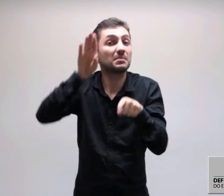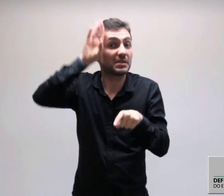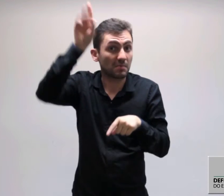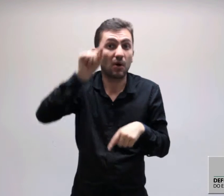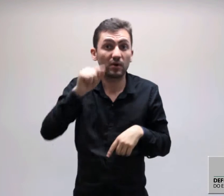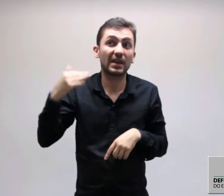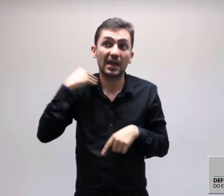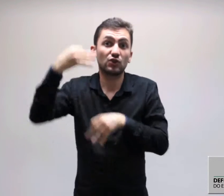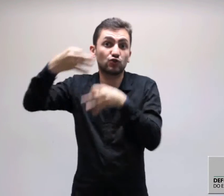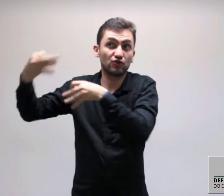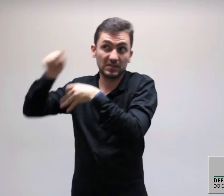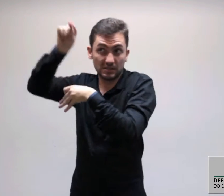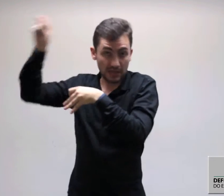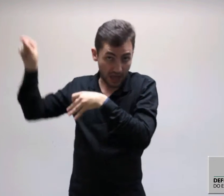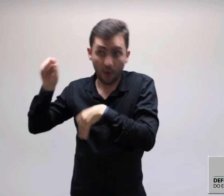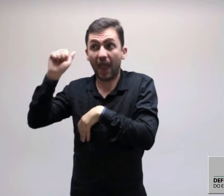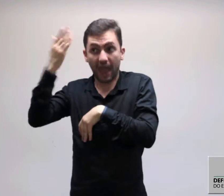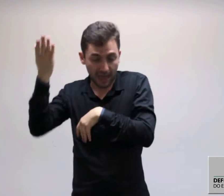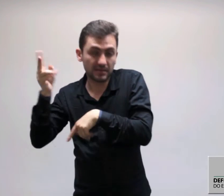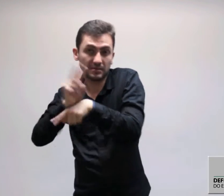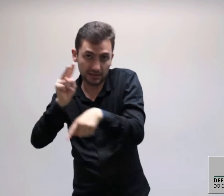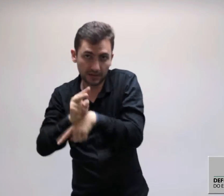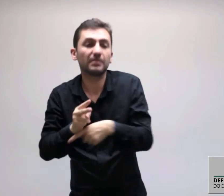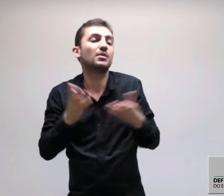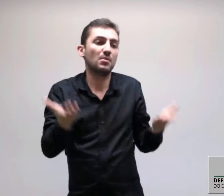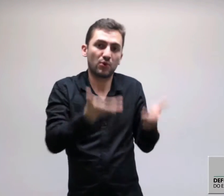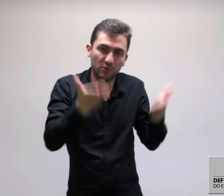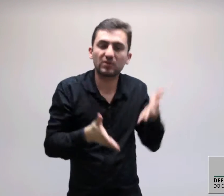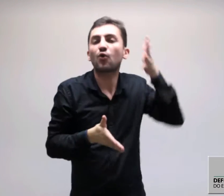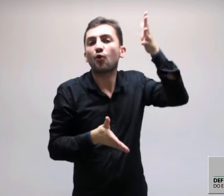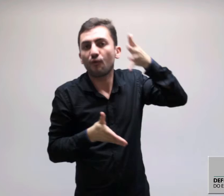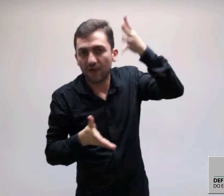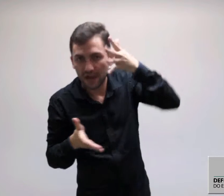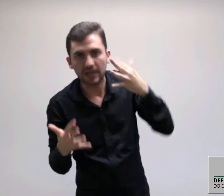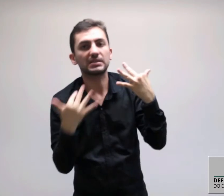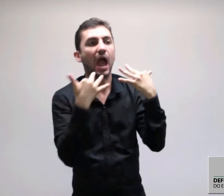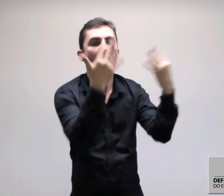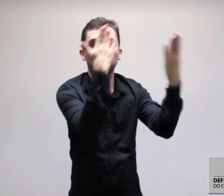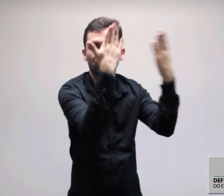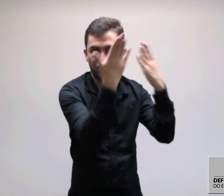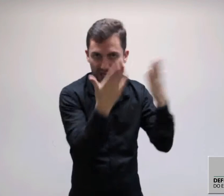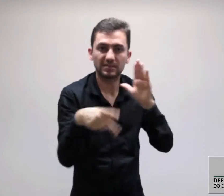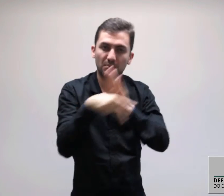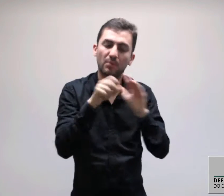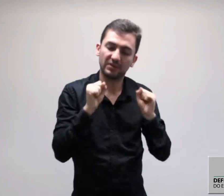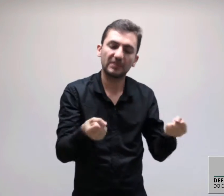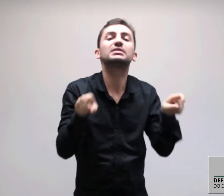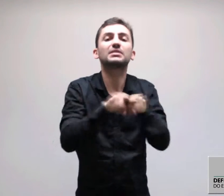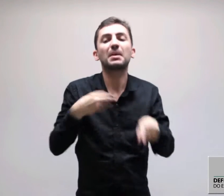atuação extrajudicial dos defensores, promoção de conferências e audiências pela Defensoria, além da